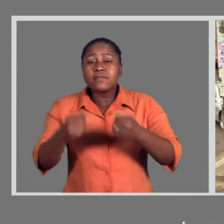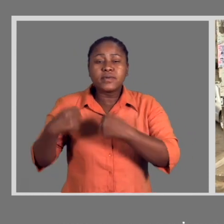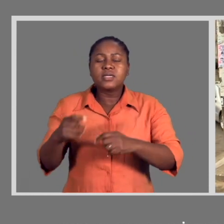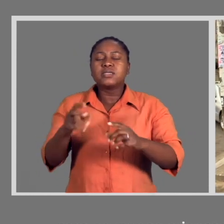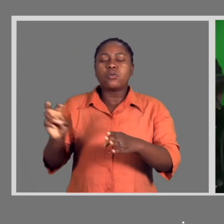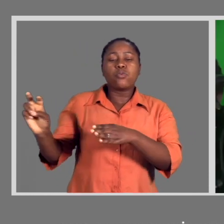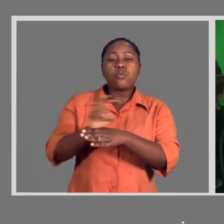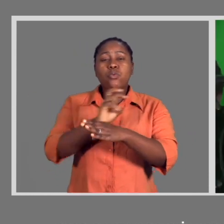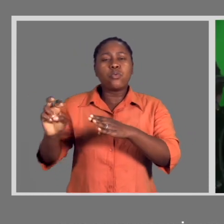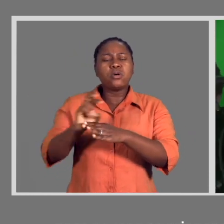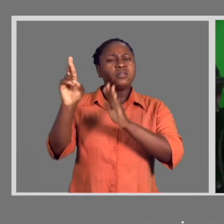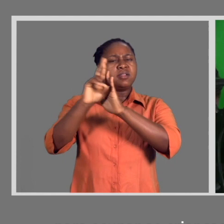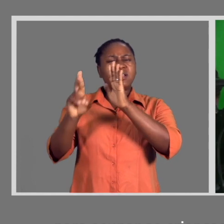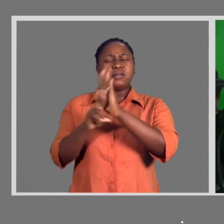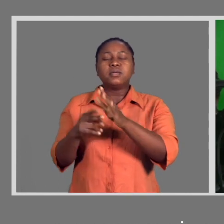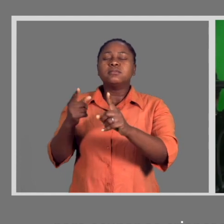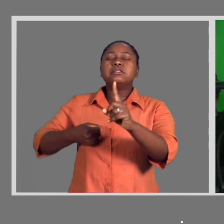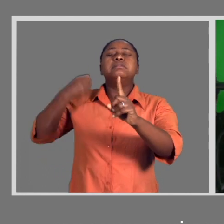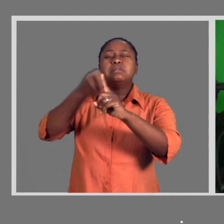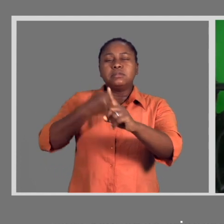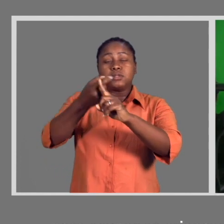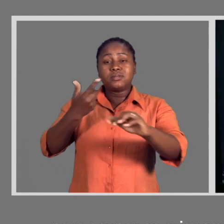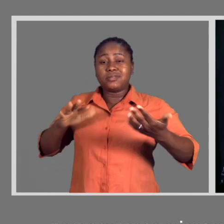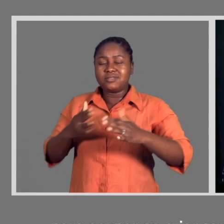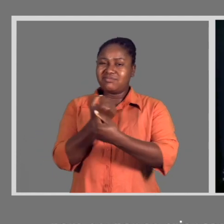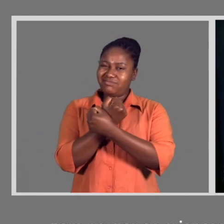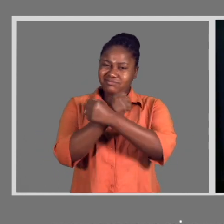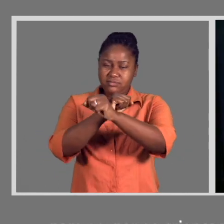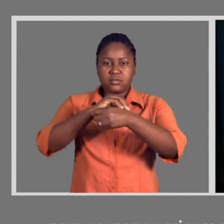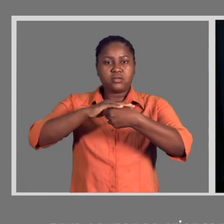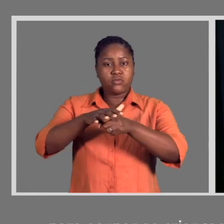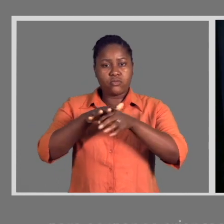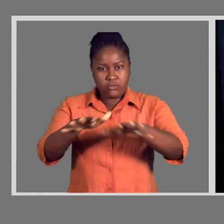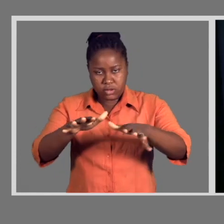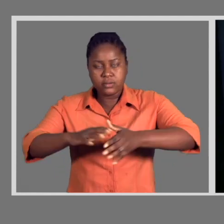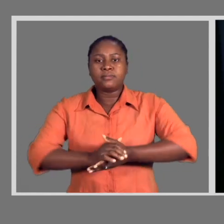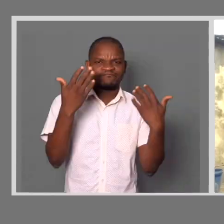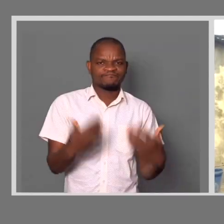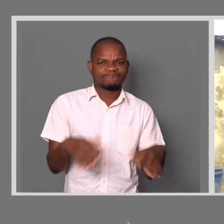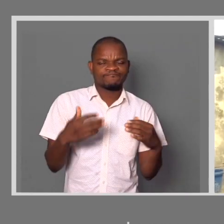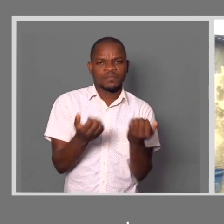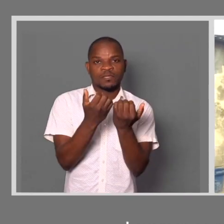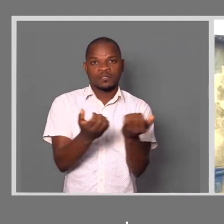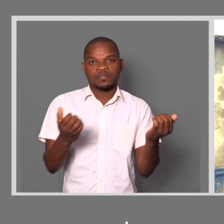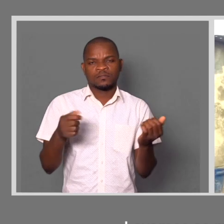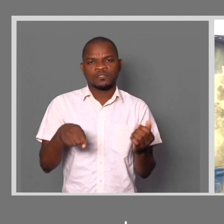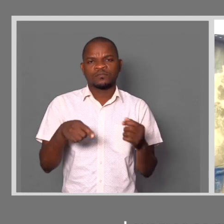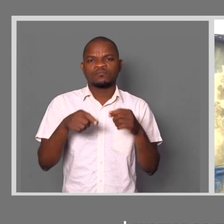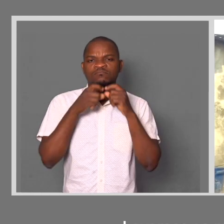limitam as suas atividades diárias no controle das medidas de prevenção e combate à Covid-19. Lavar as mãos com sabão